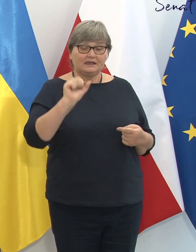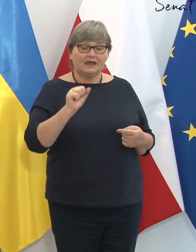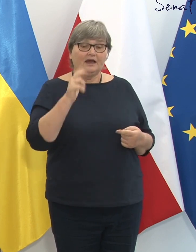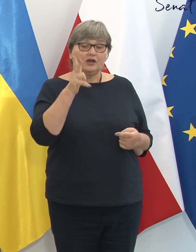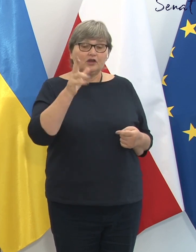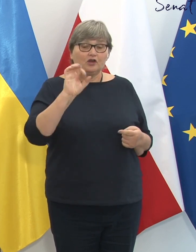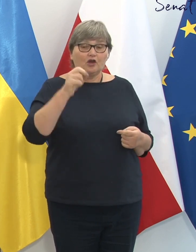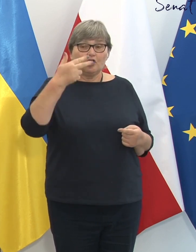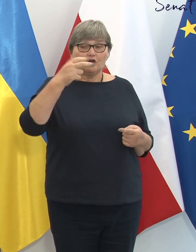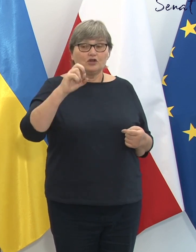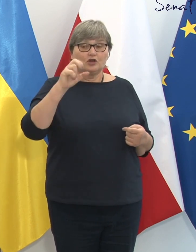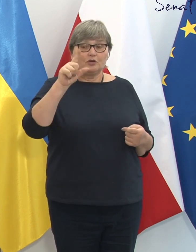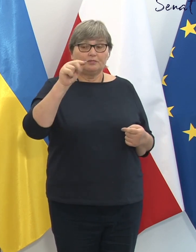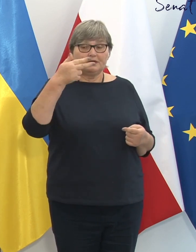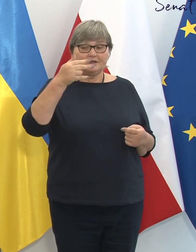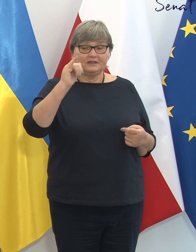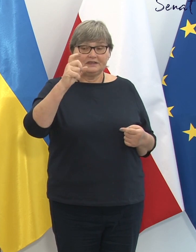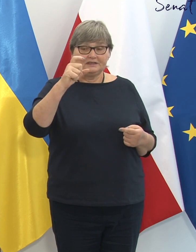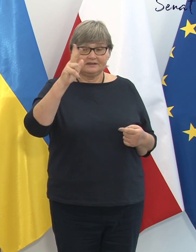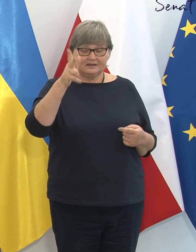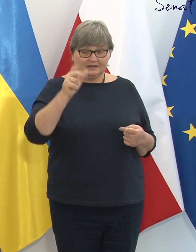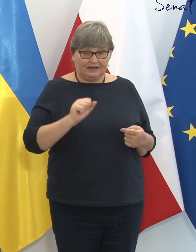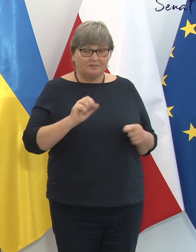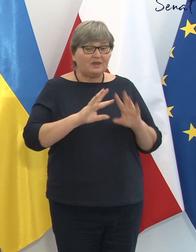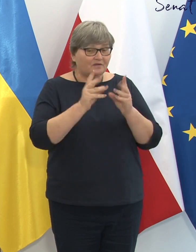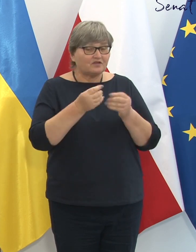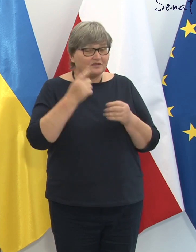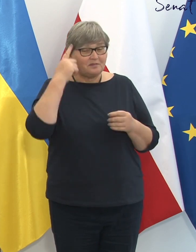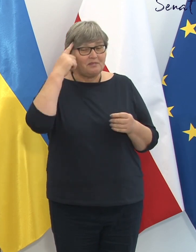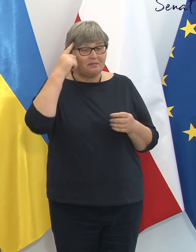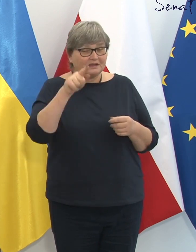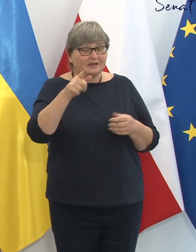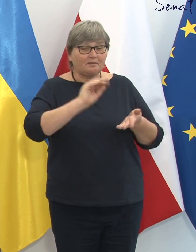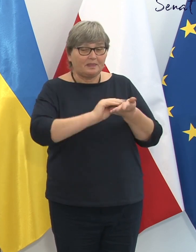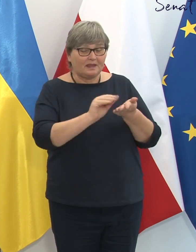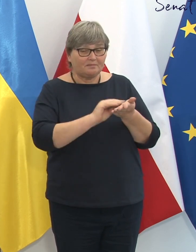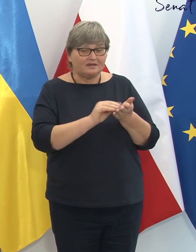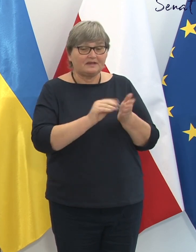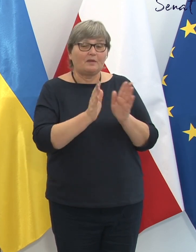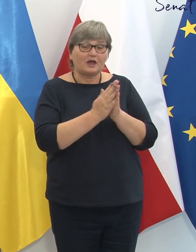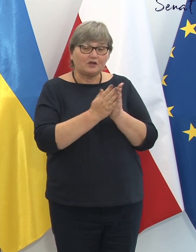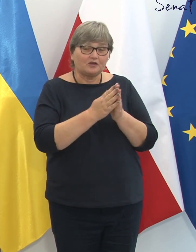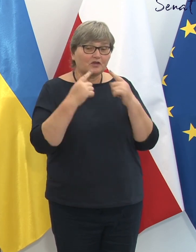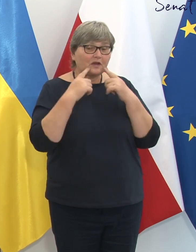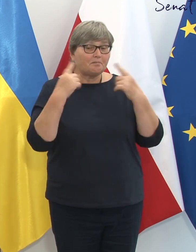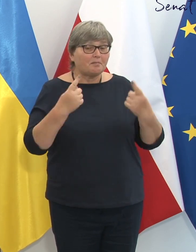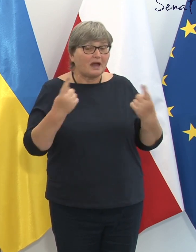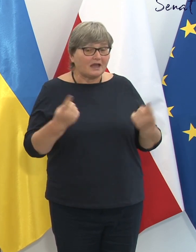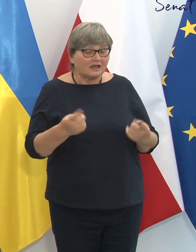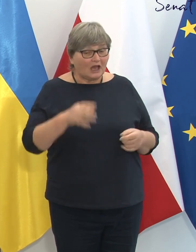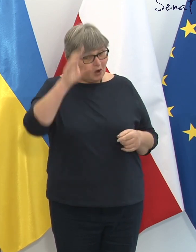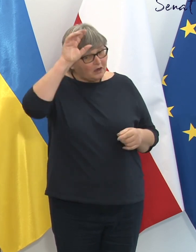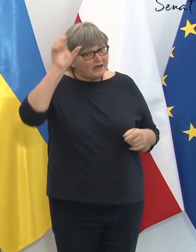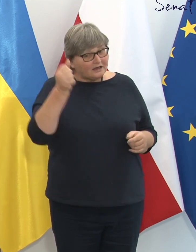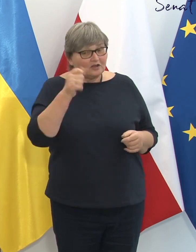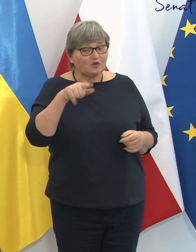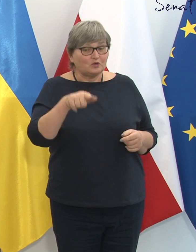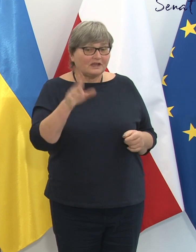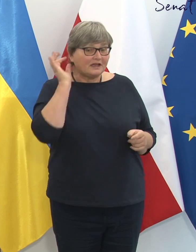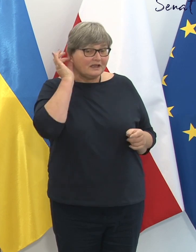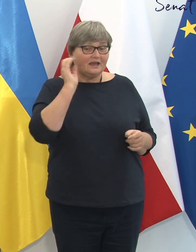z dzieciństwa pamiętamy z bajek o krasnoludkach w środce Marysi, ale jednocześnie